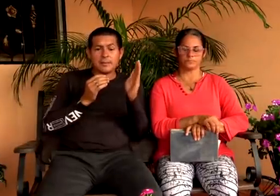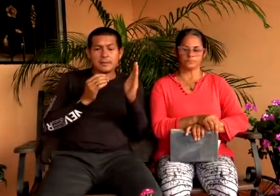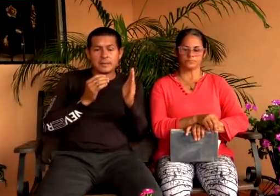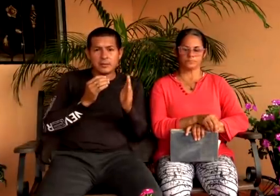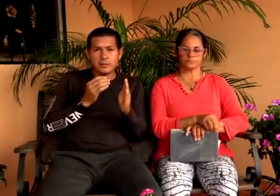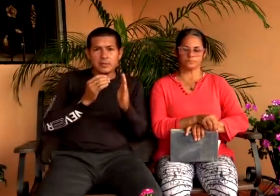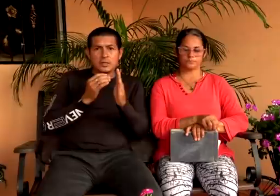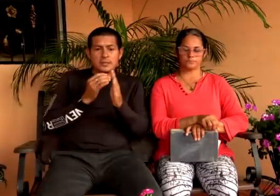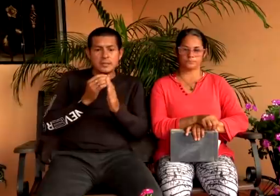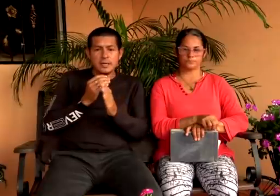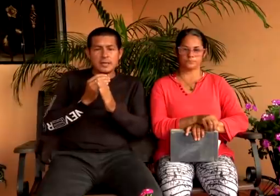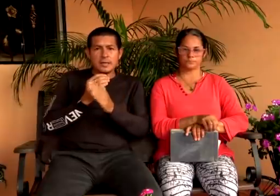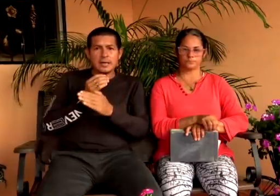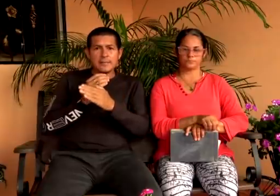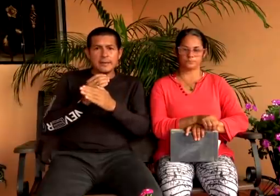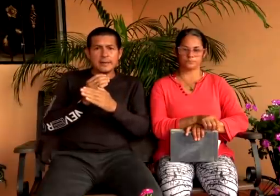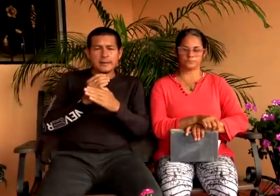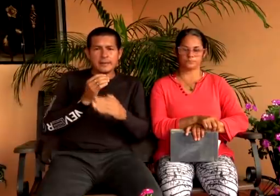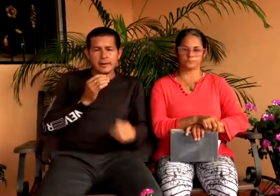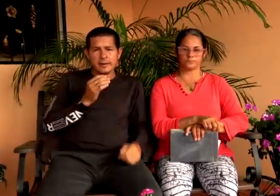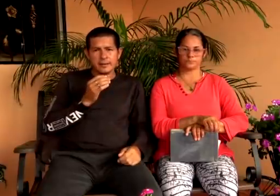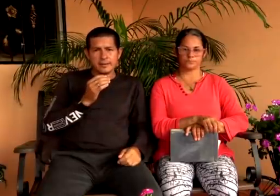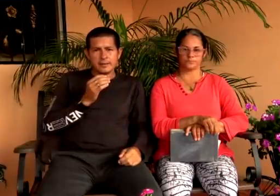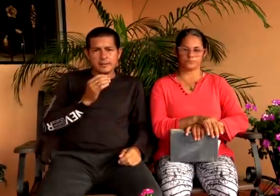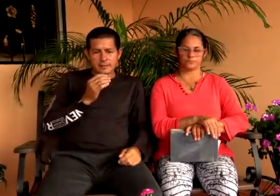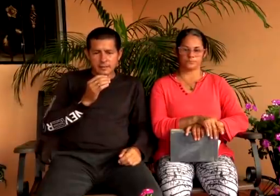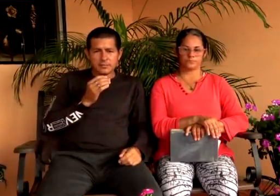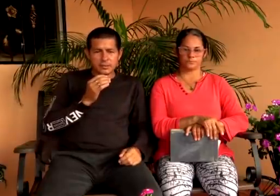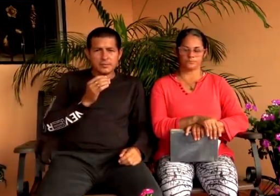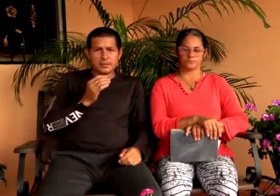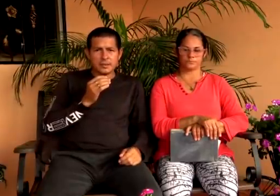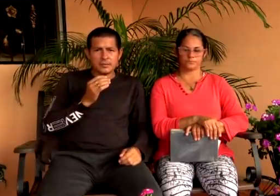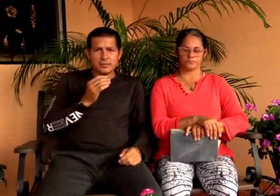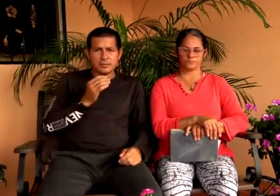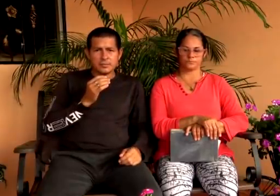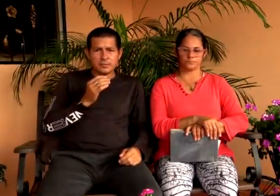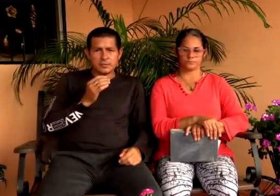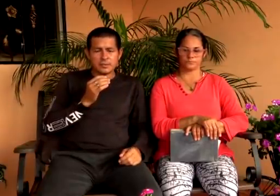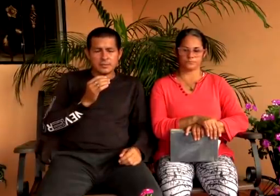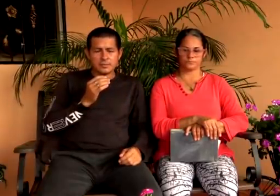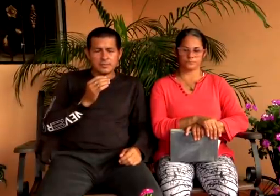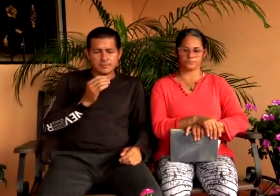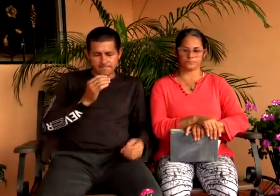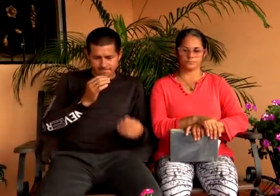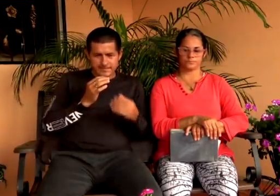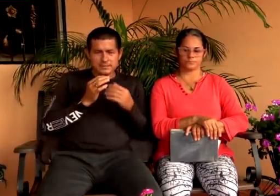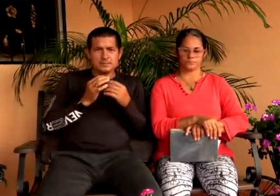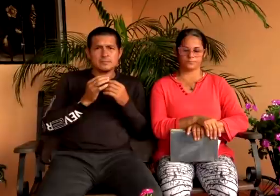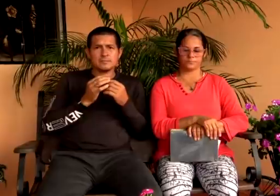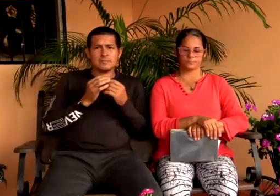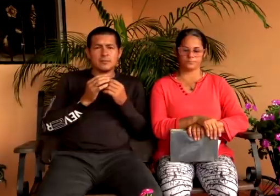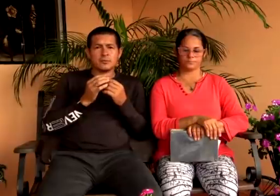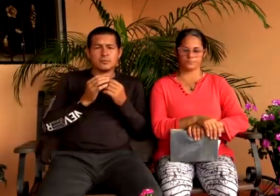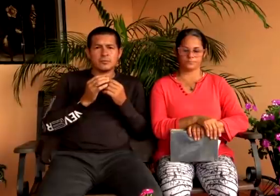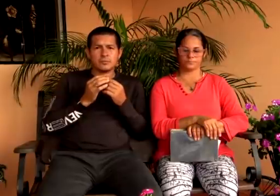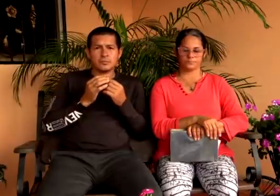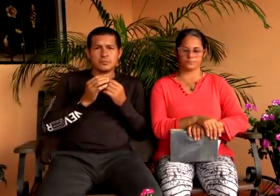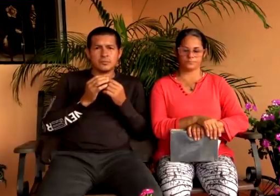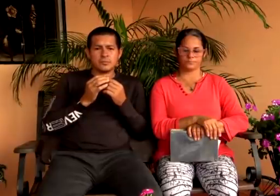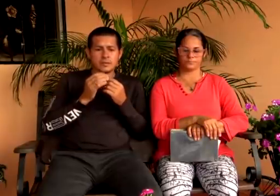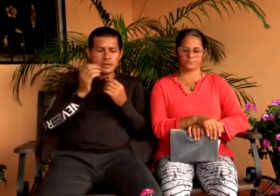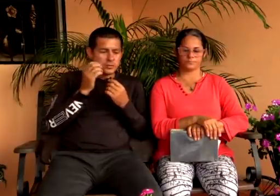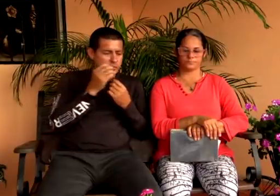presenta para apartarnos de la verdad queremos ser verdaderos discípulos de Cristo vamos